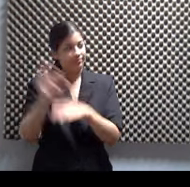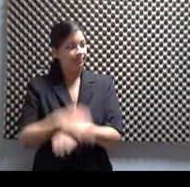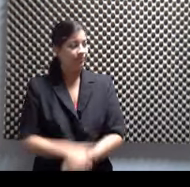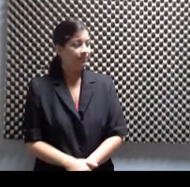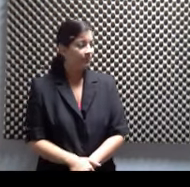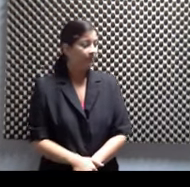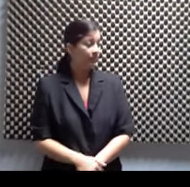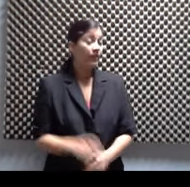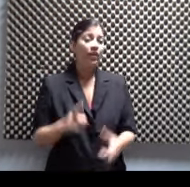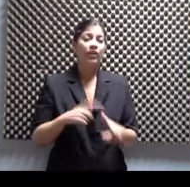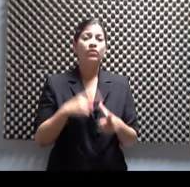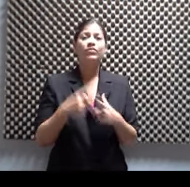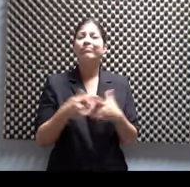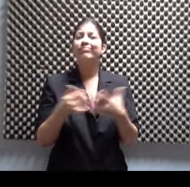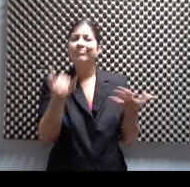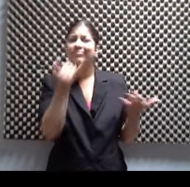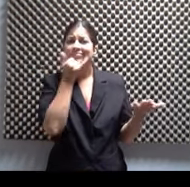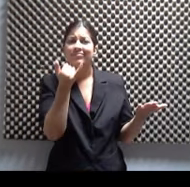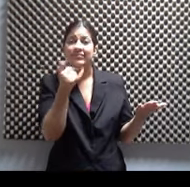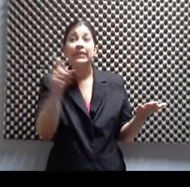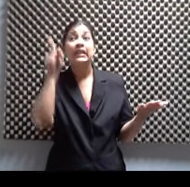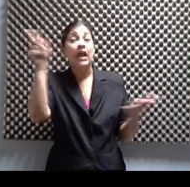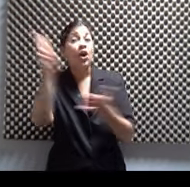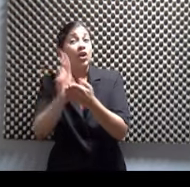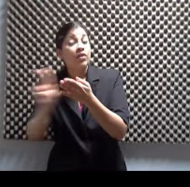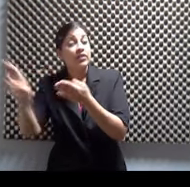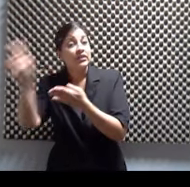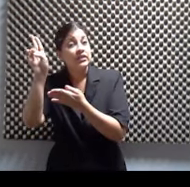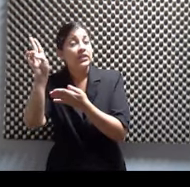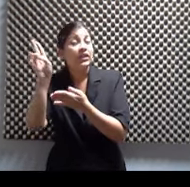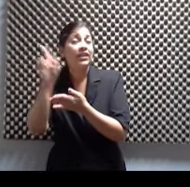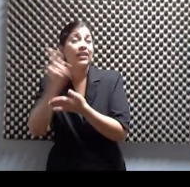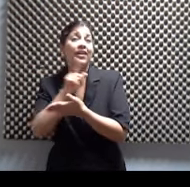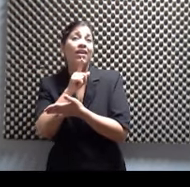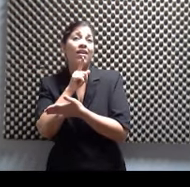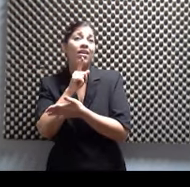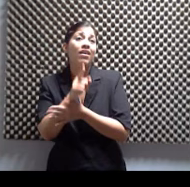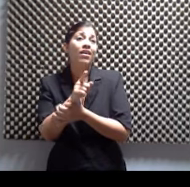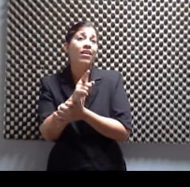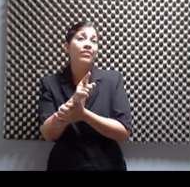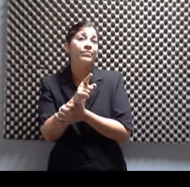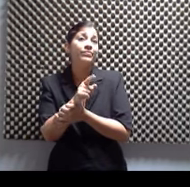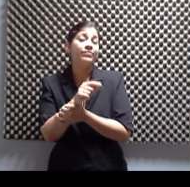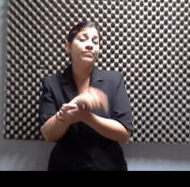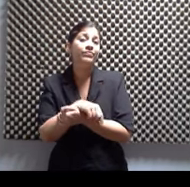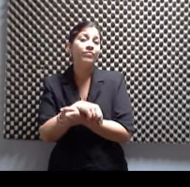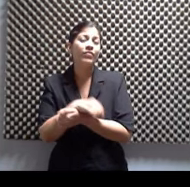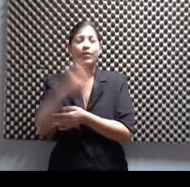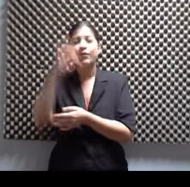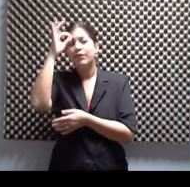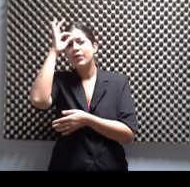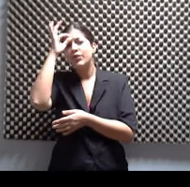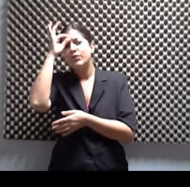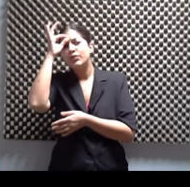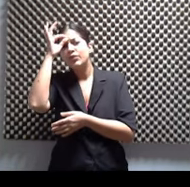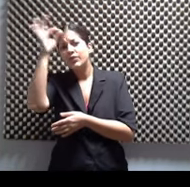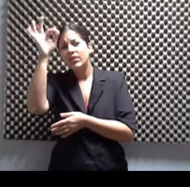Entonces, ¿qué pasó? Que esa universidad, vamos a decir, es la Facultad de Filosofía y Letras que por lo general son